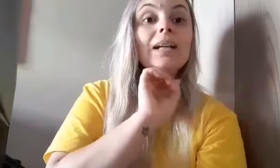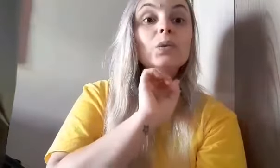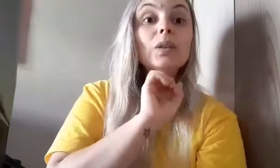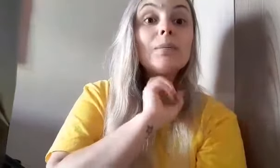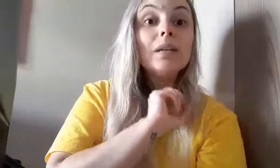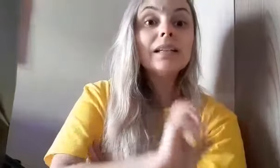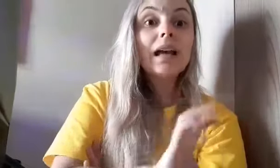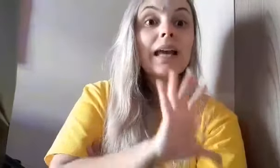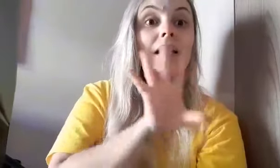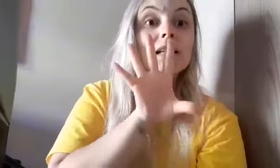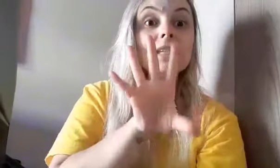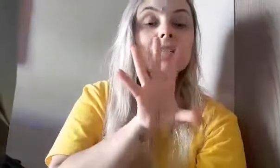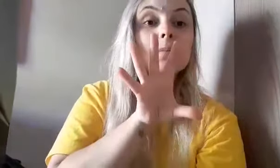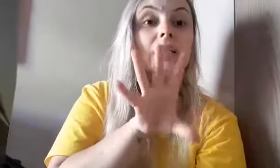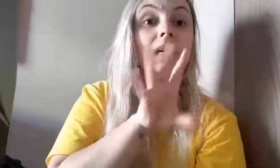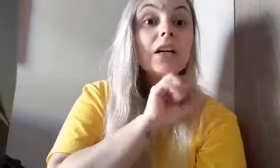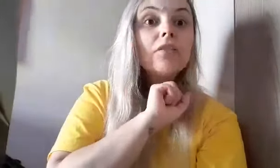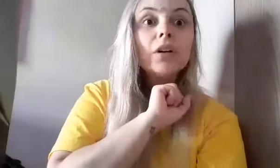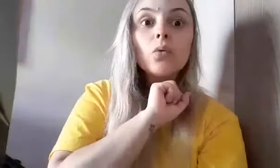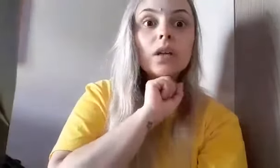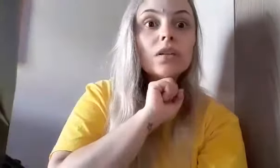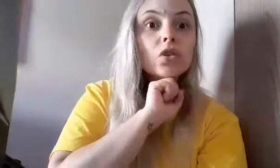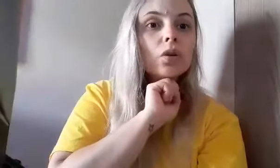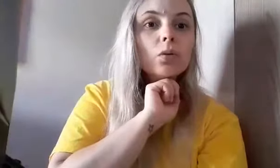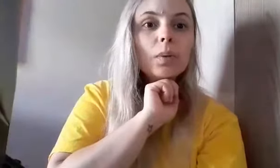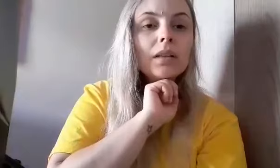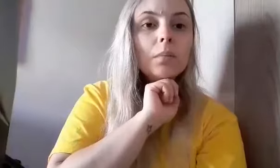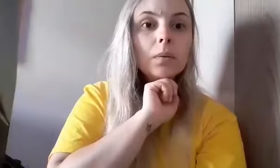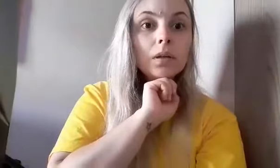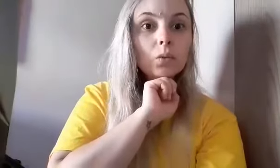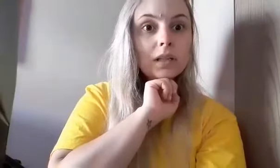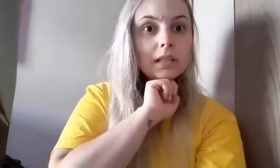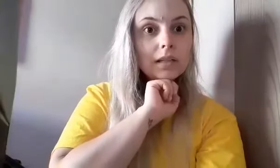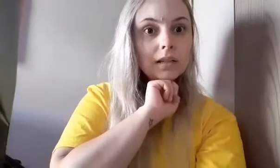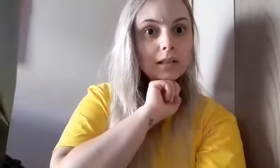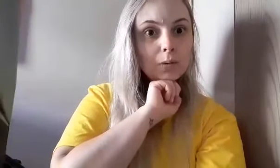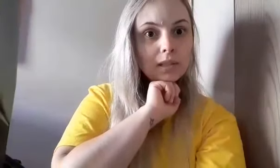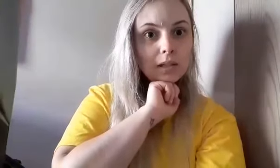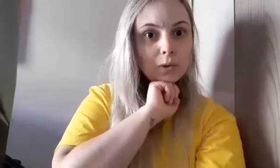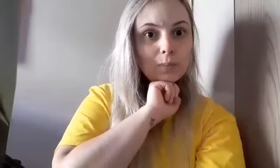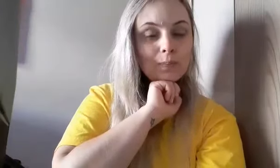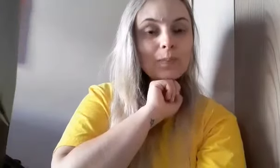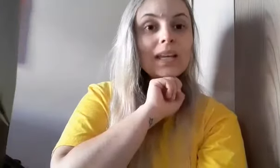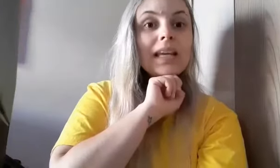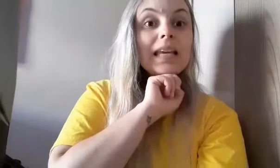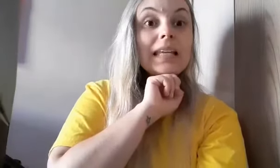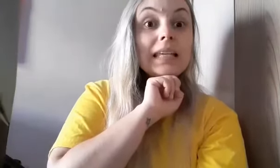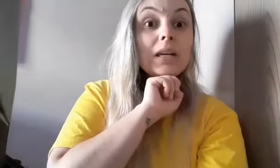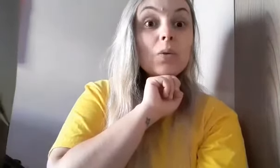a Dona Benta, ela essa semana vai contar a história do Peter Pan pra todas as crianças do sítio. E eu